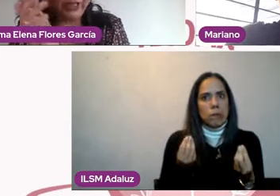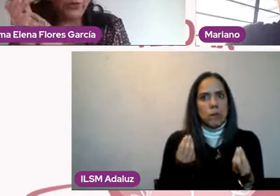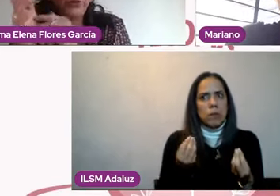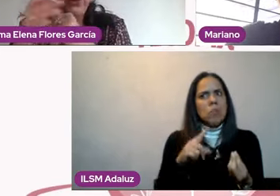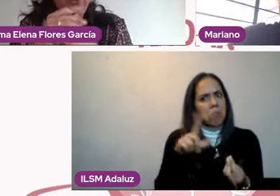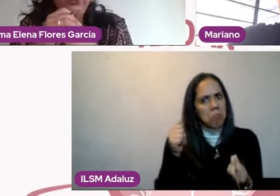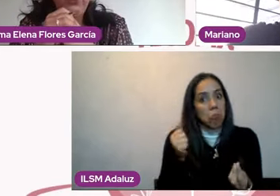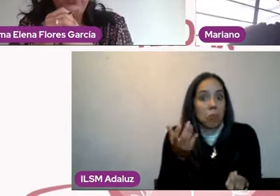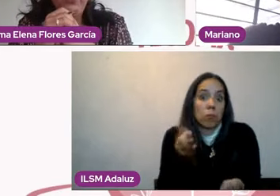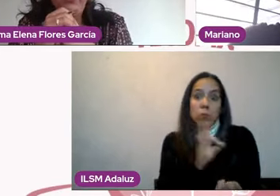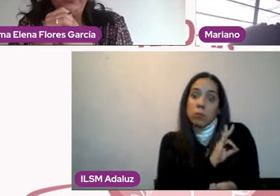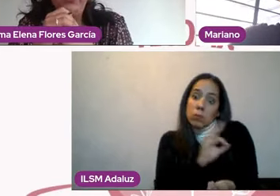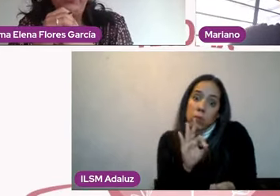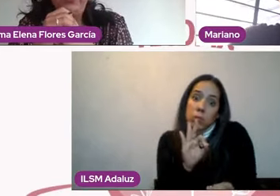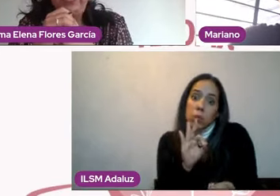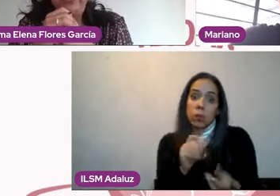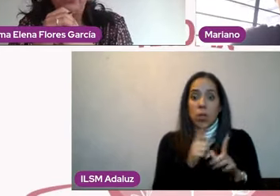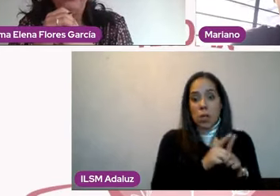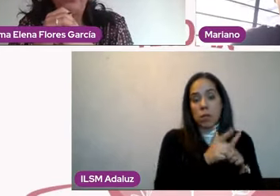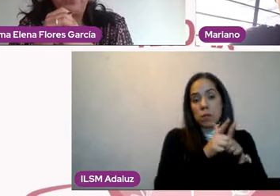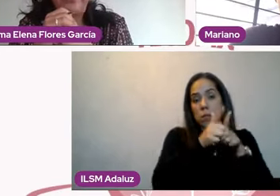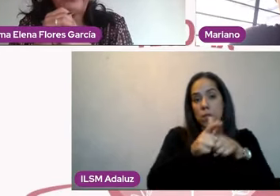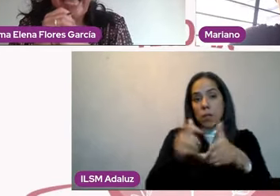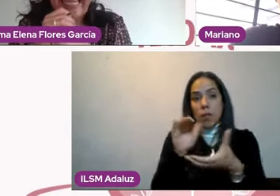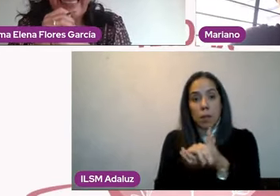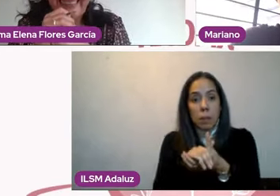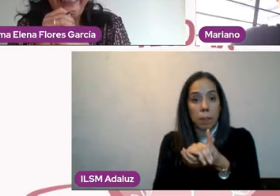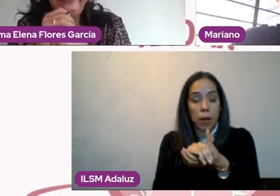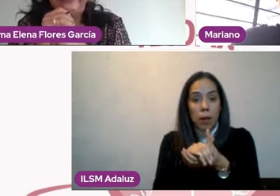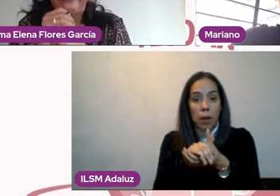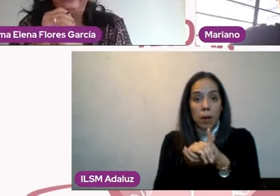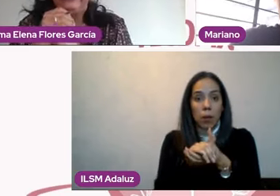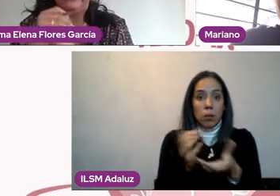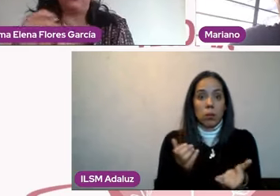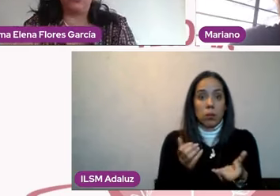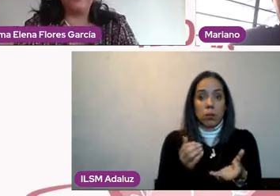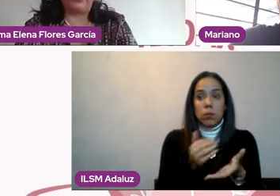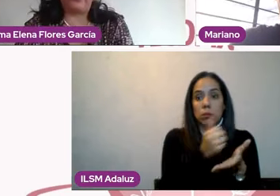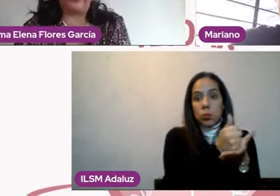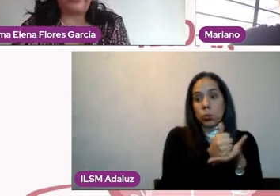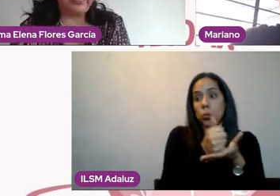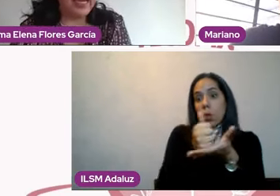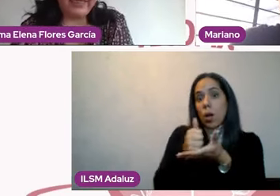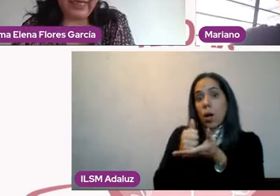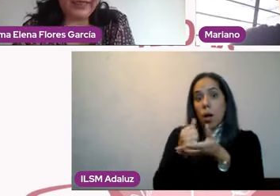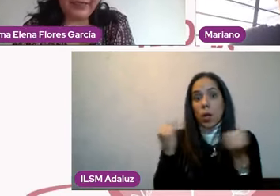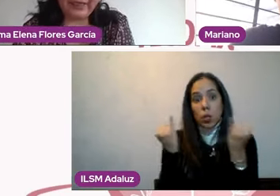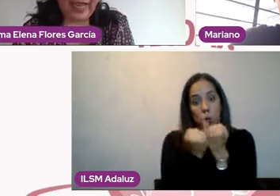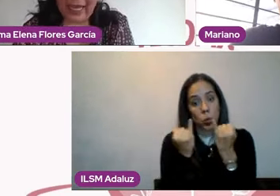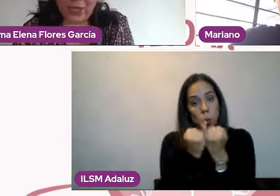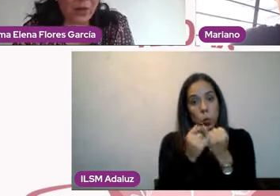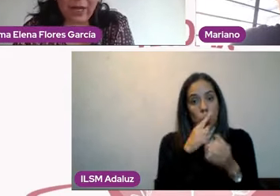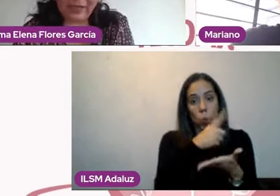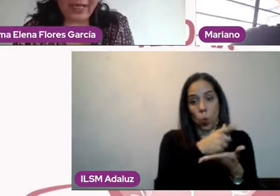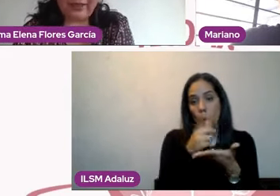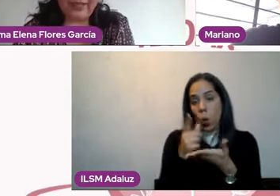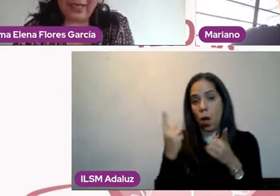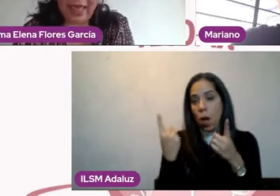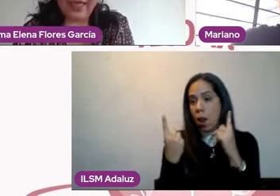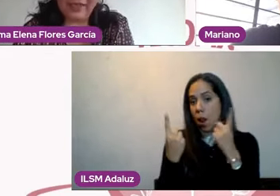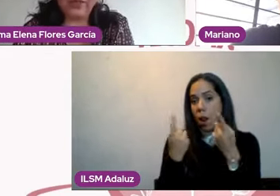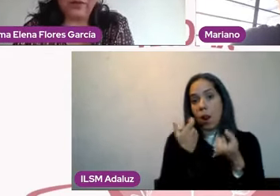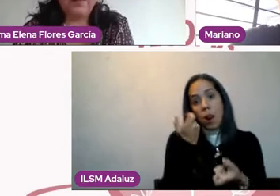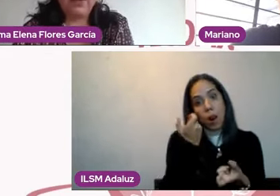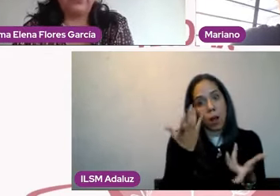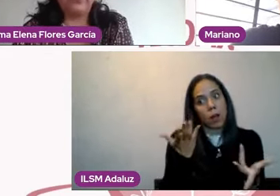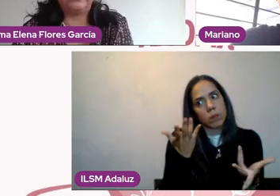¿no? Es decir, un socio comercial económico y es que está cañón a ciertas